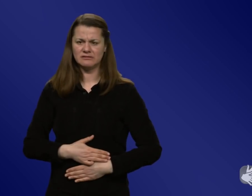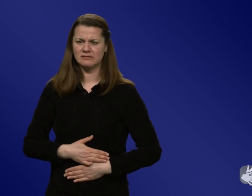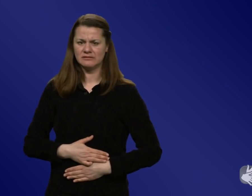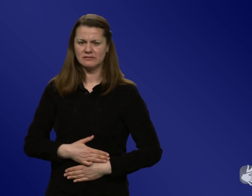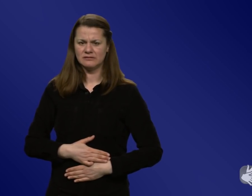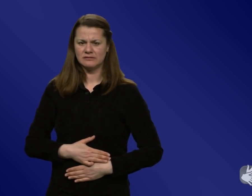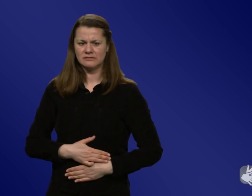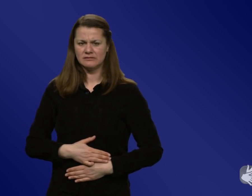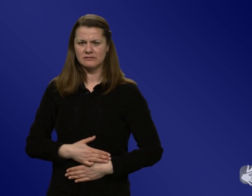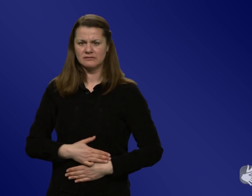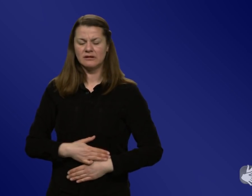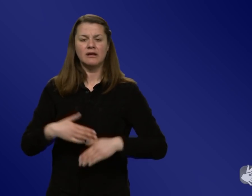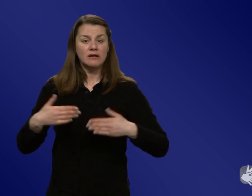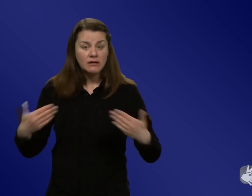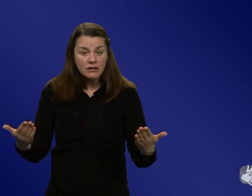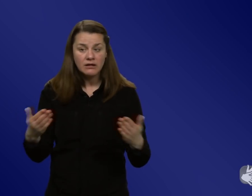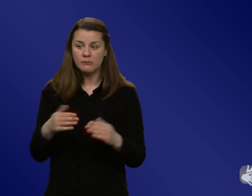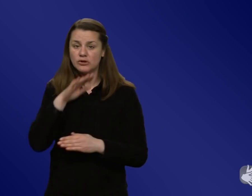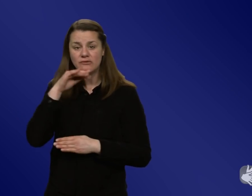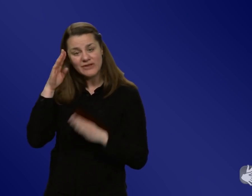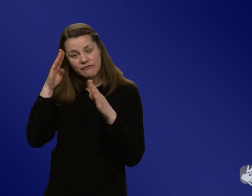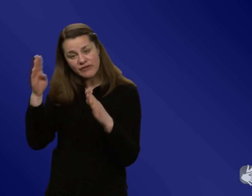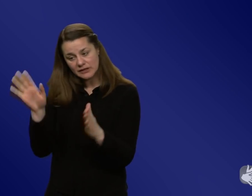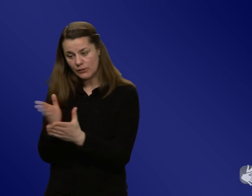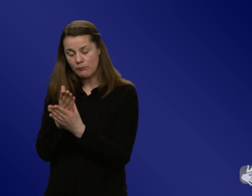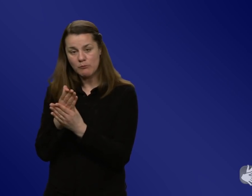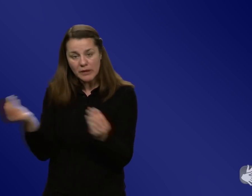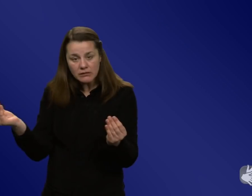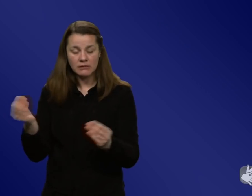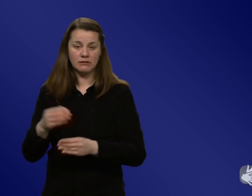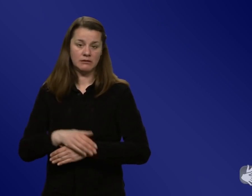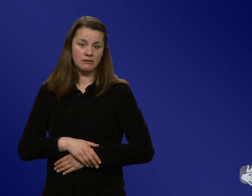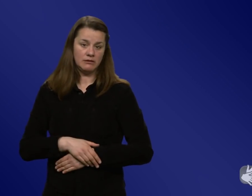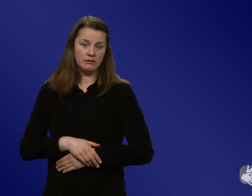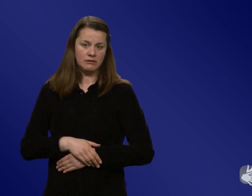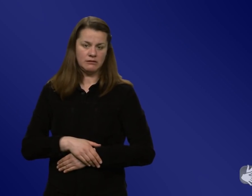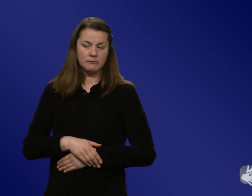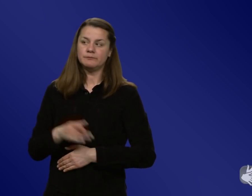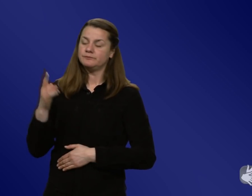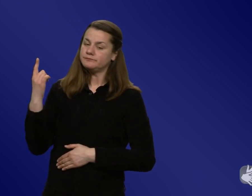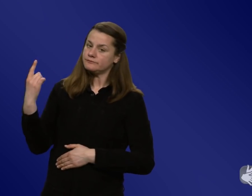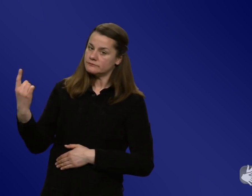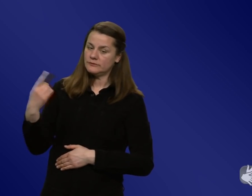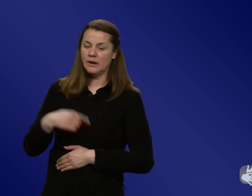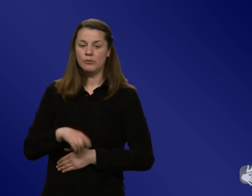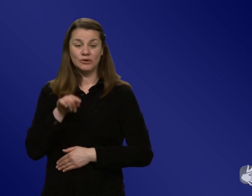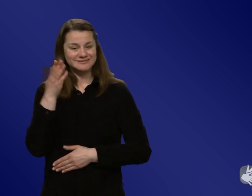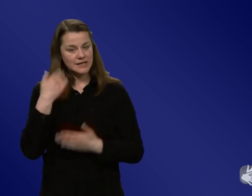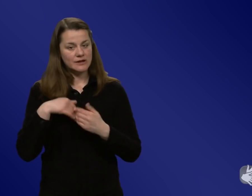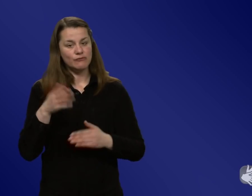gegangen und es fand eine zunehmend eine Politisierung der Maßnahmen statt. Also man sprach nicht mehr mit einer Stimme politisch. Wir